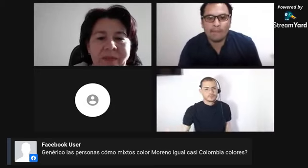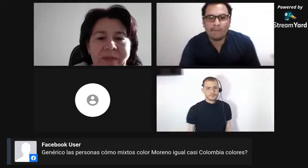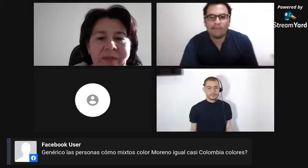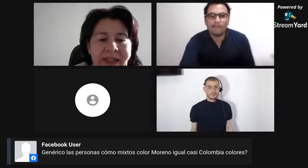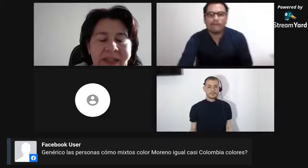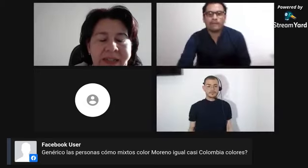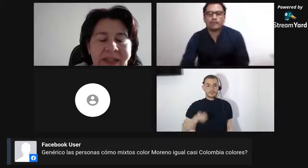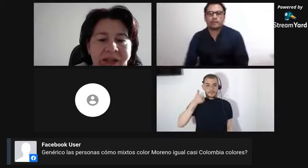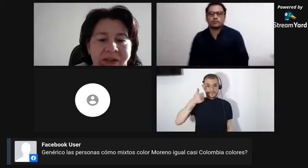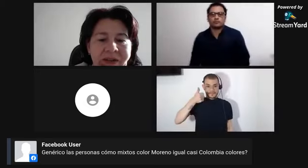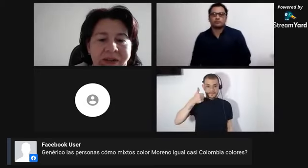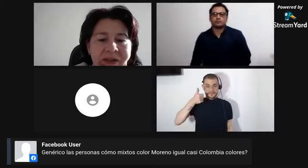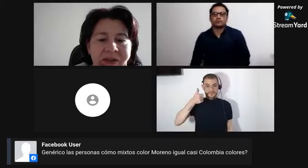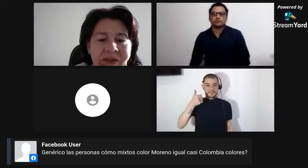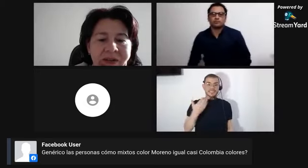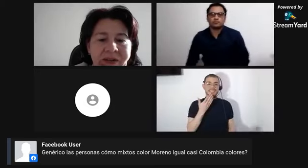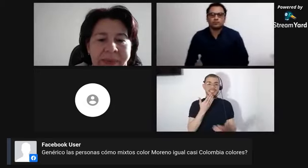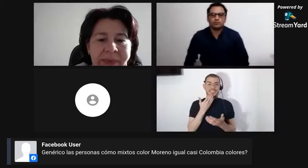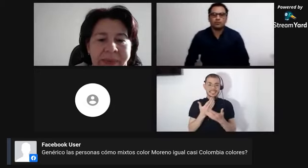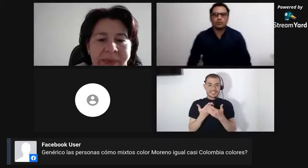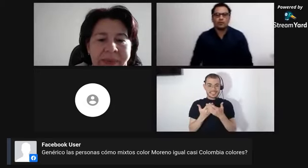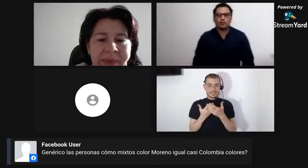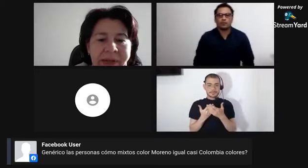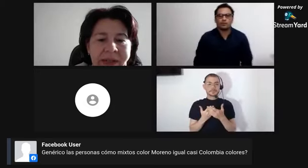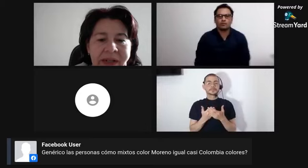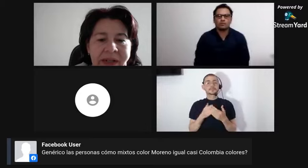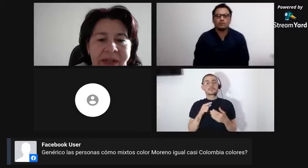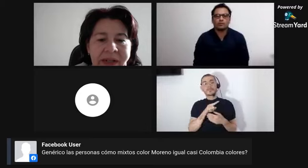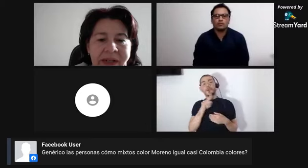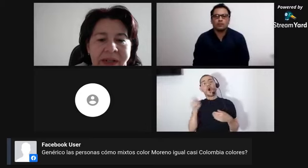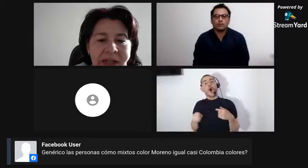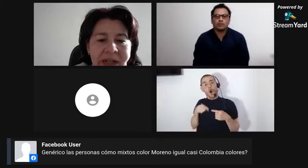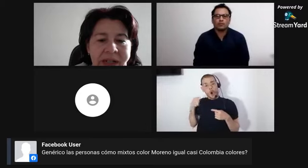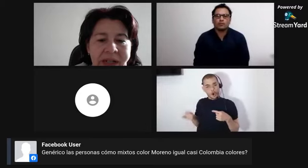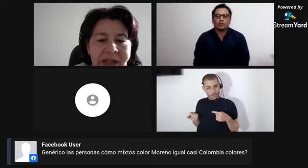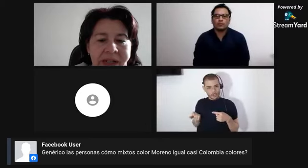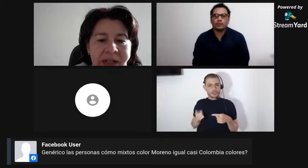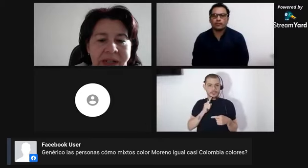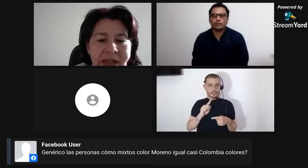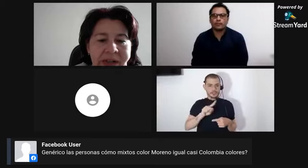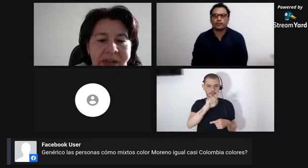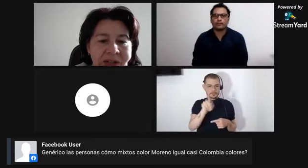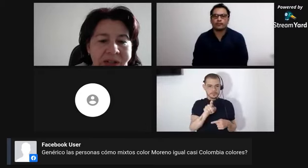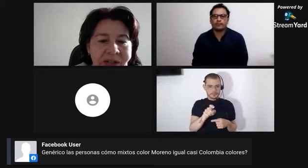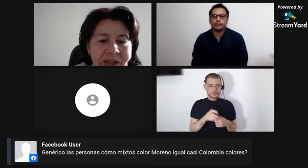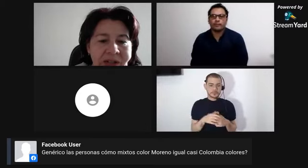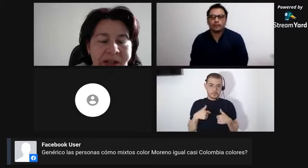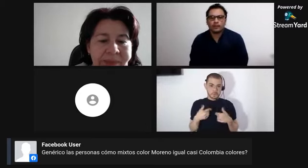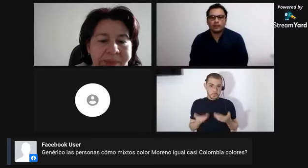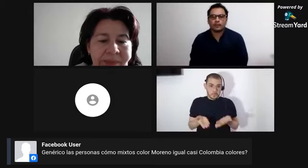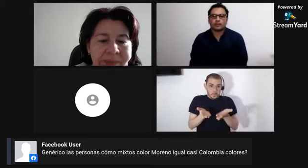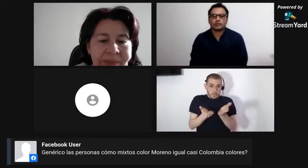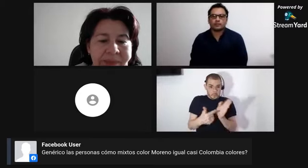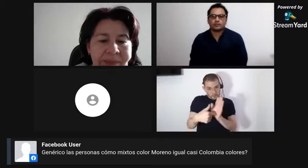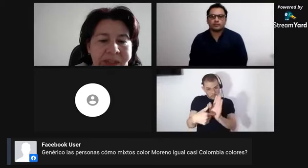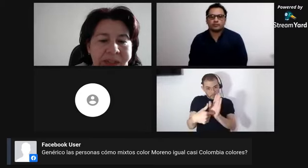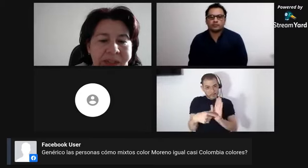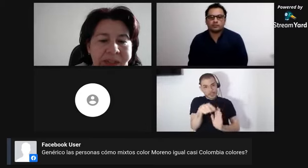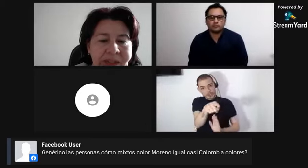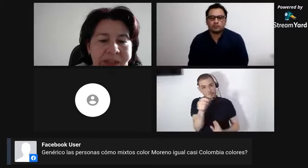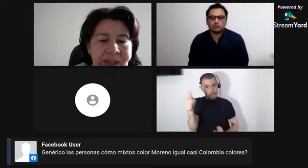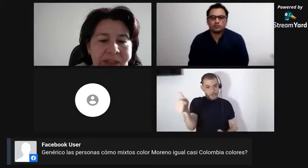Bien, Boris, muchas gracias. Aquí hay otra pregunta, entonces te la comparto acá para que tú la puedas